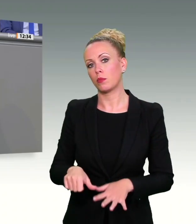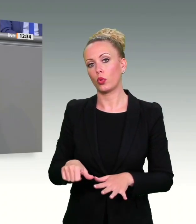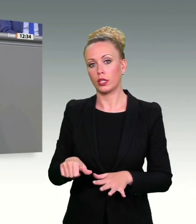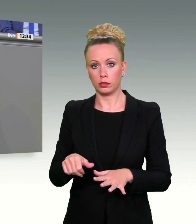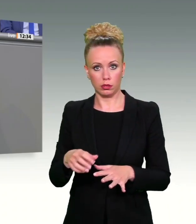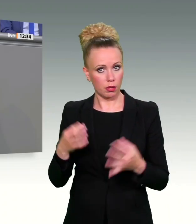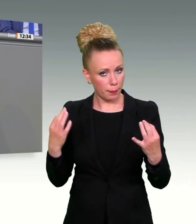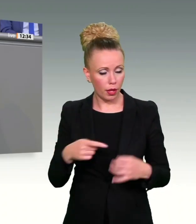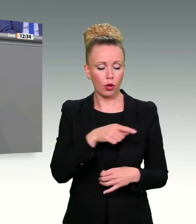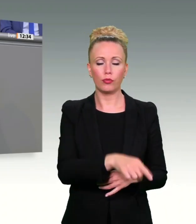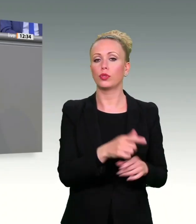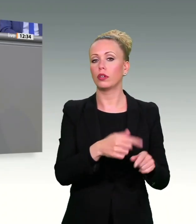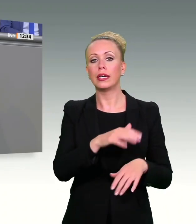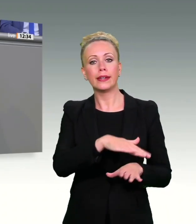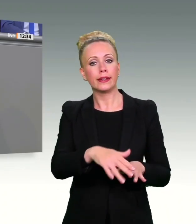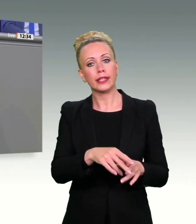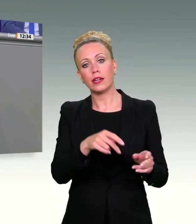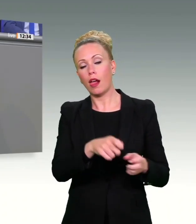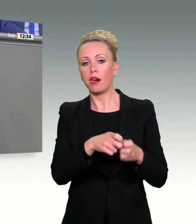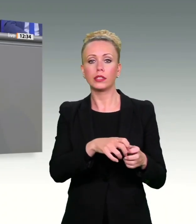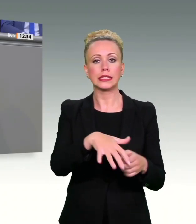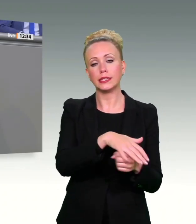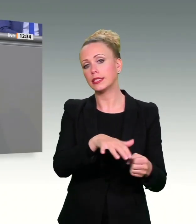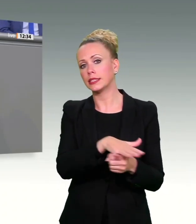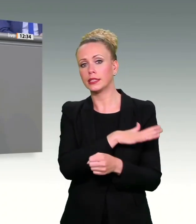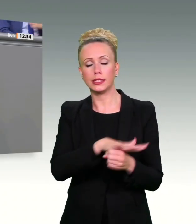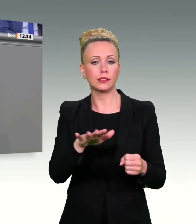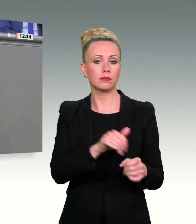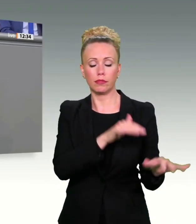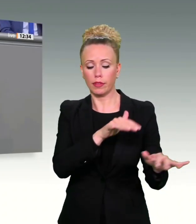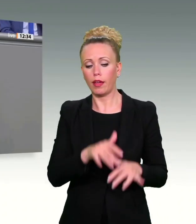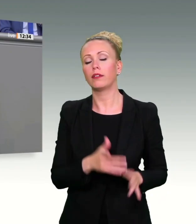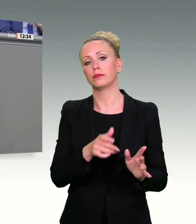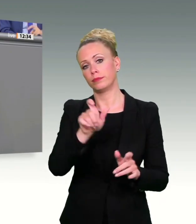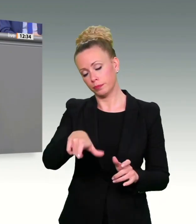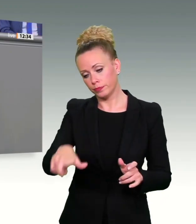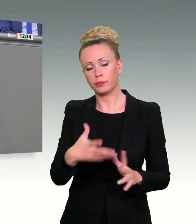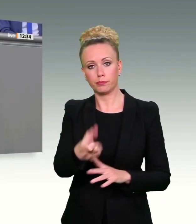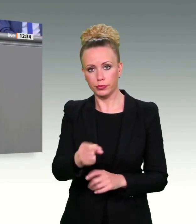Netzwerke aufzudecken und auch, um laufenden sexuellen Missbrauch zu verhindern.